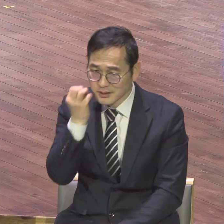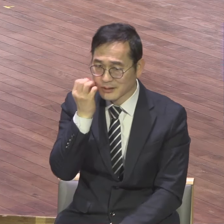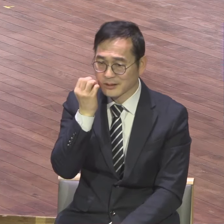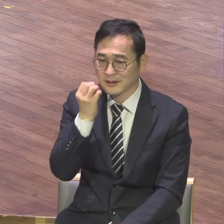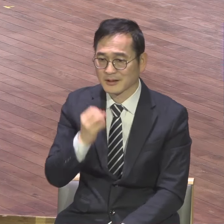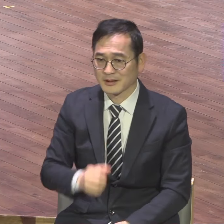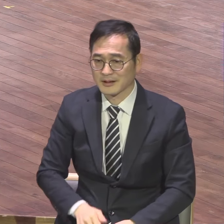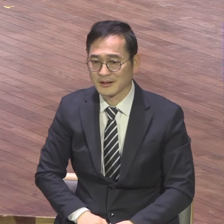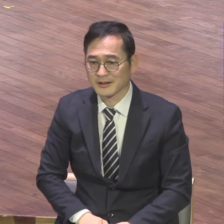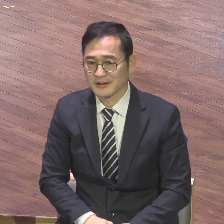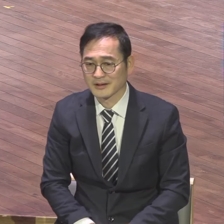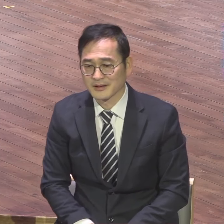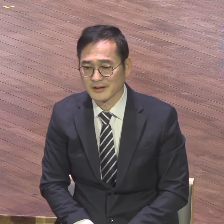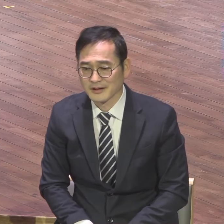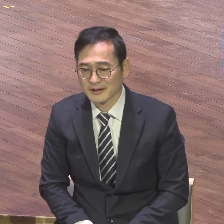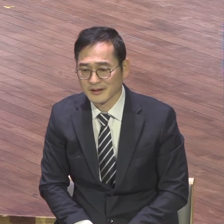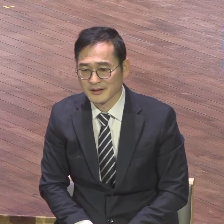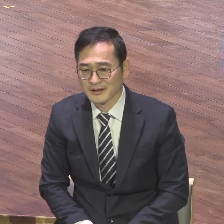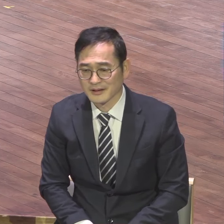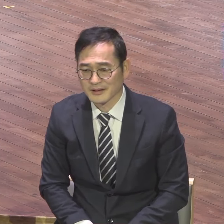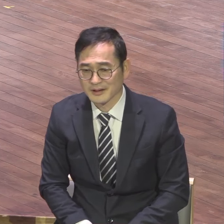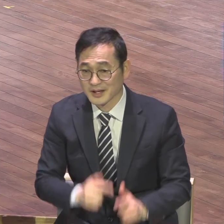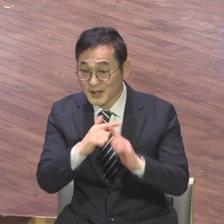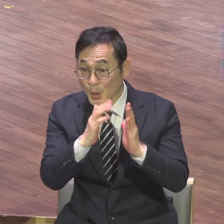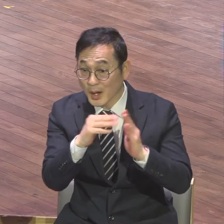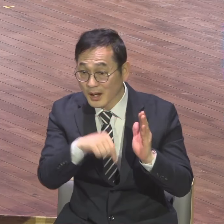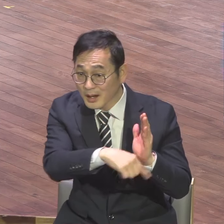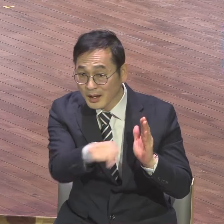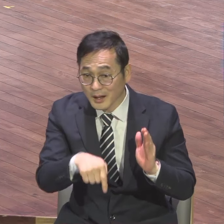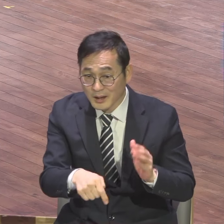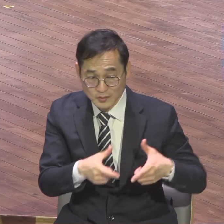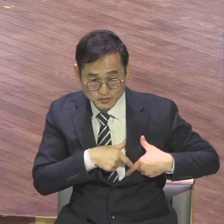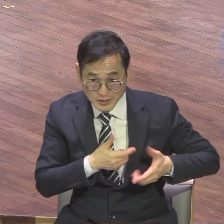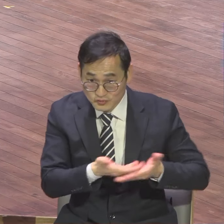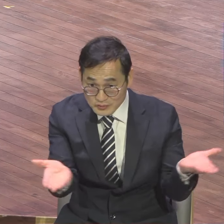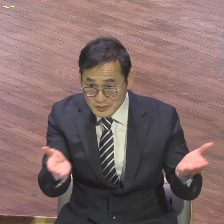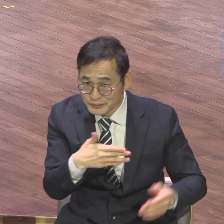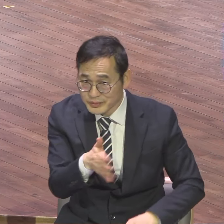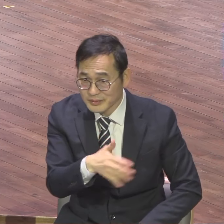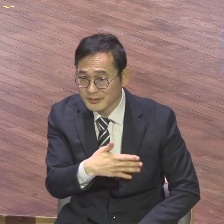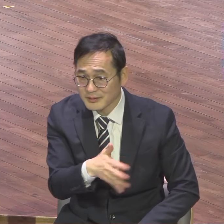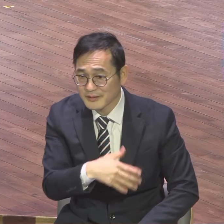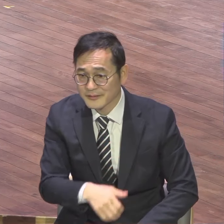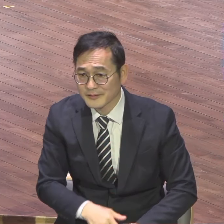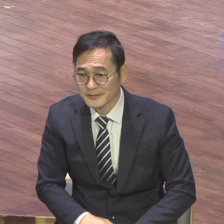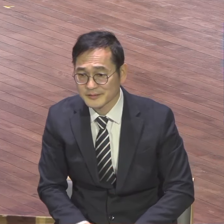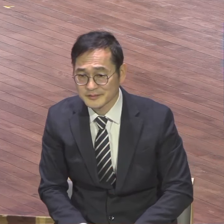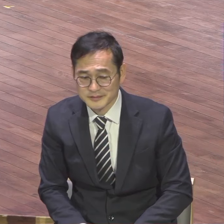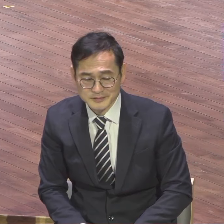교회가 그만큼 힘이 없다는 겁니다. 다 찢어져가지고 너희들 별 볼 리 없어 너희들은